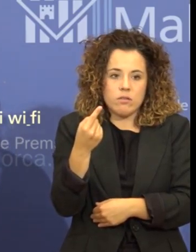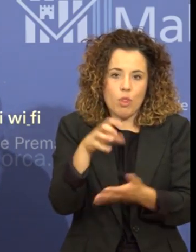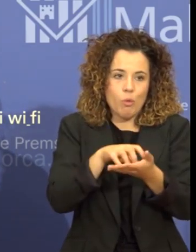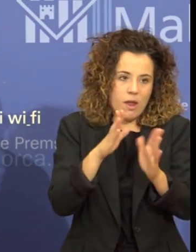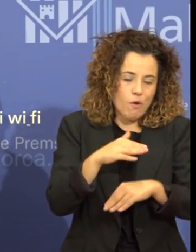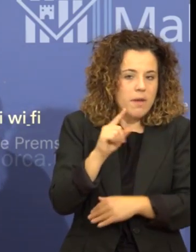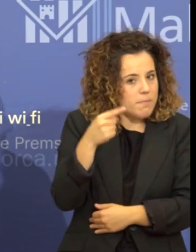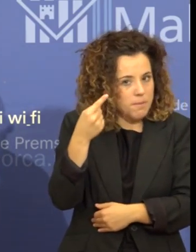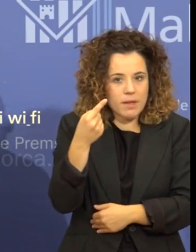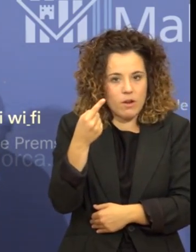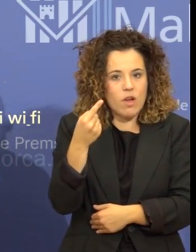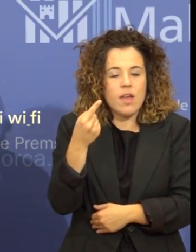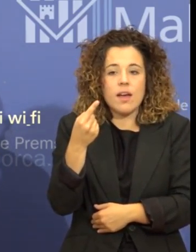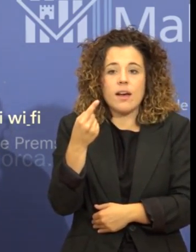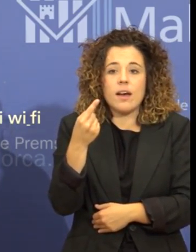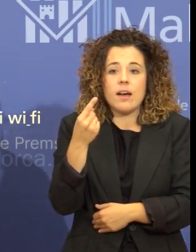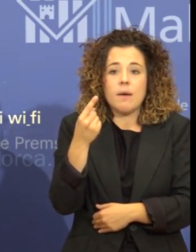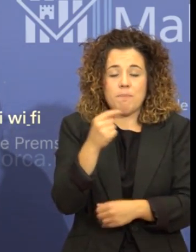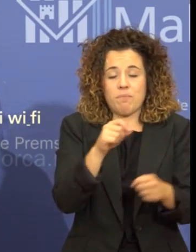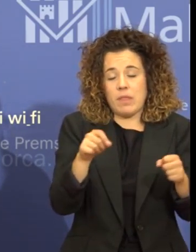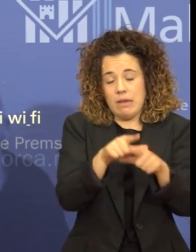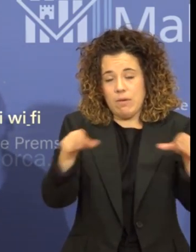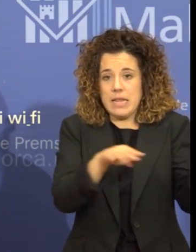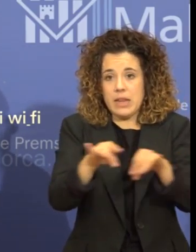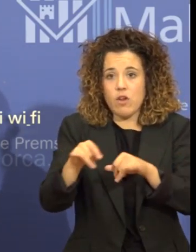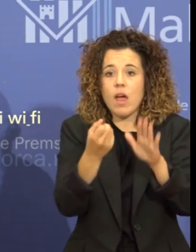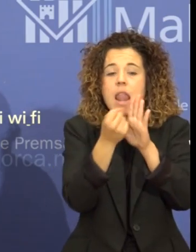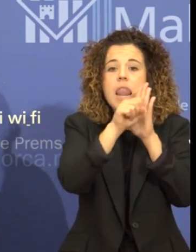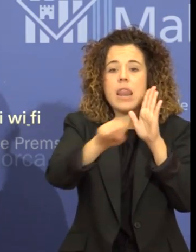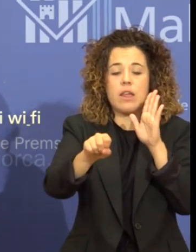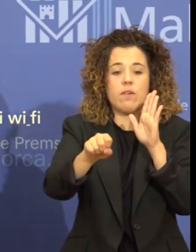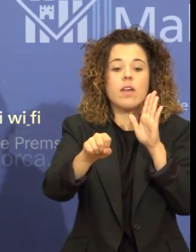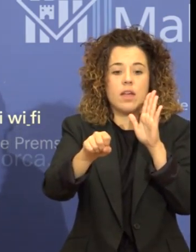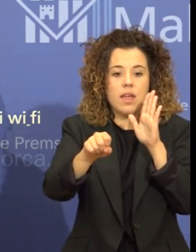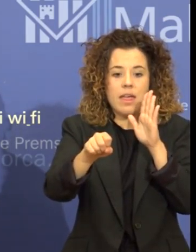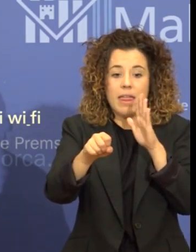aquelles inflaccions urbanístiques que estan properes a prescriure.